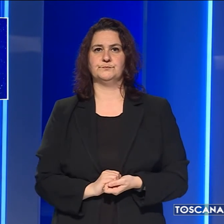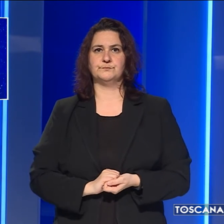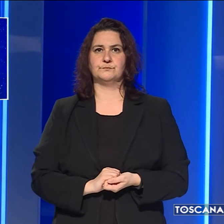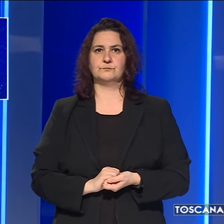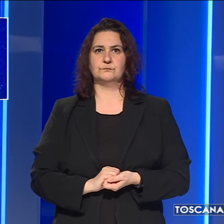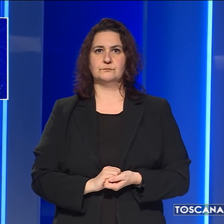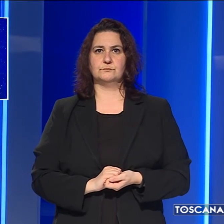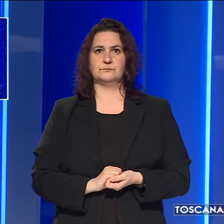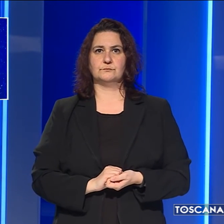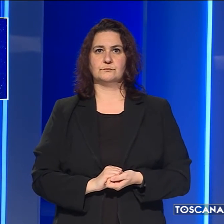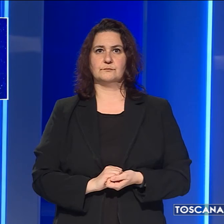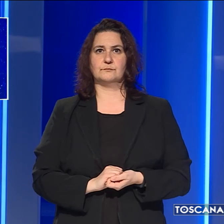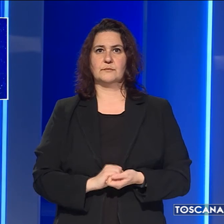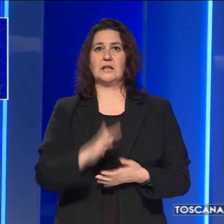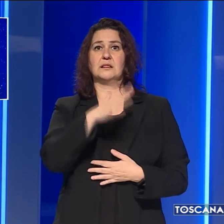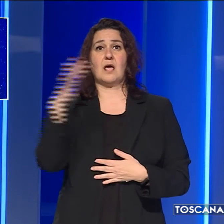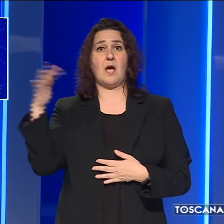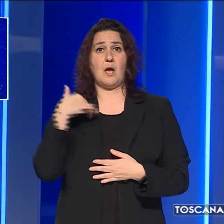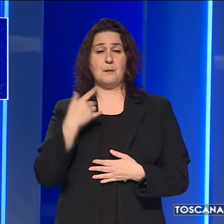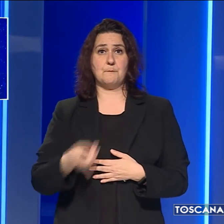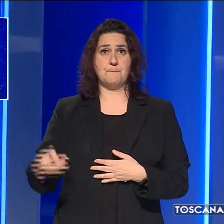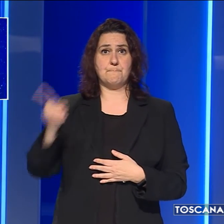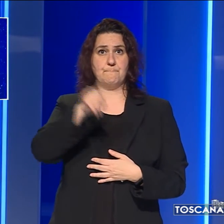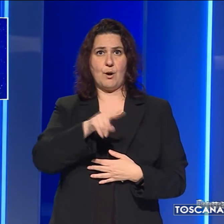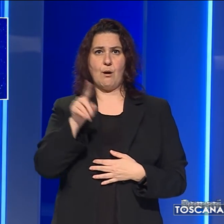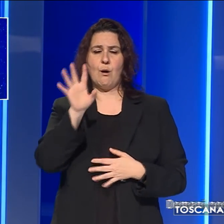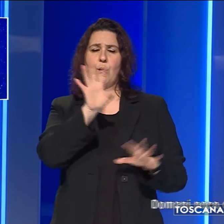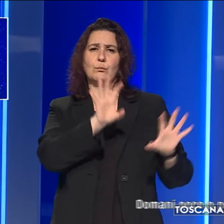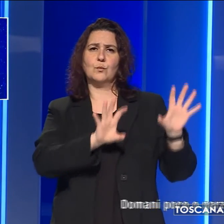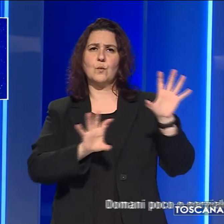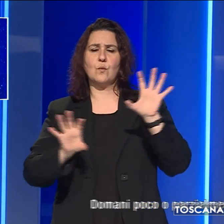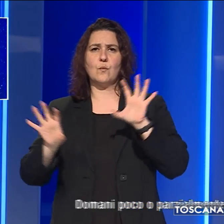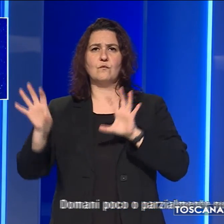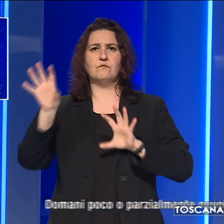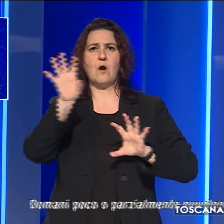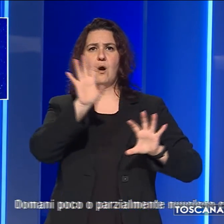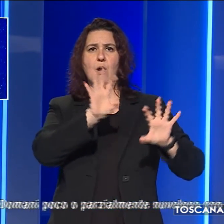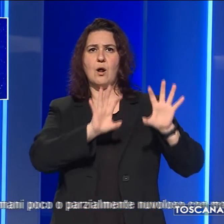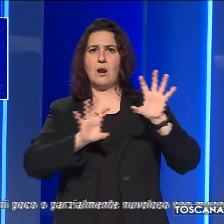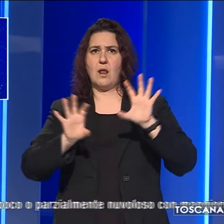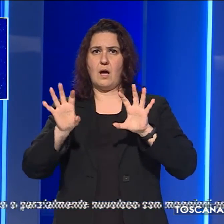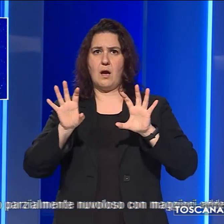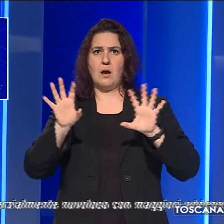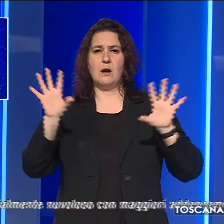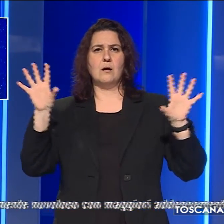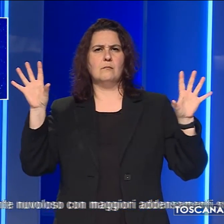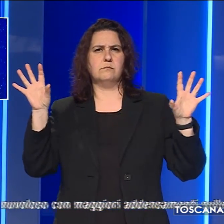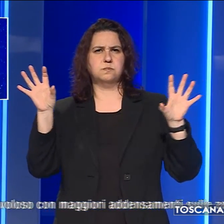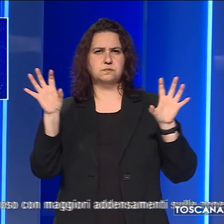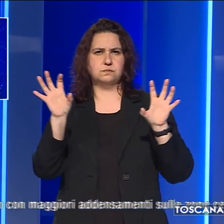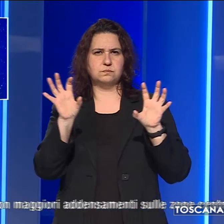Chiudiamo con il meteo domani poco o parzialmente nuvoloso con maggiori